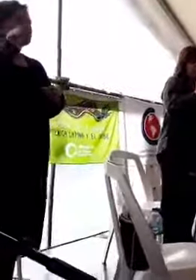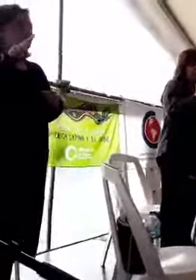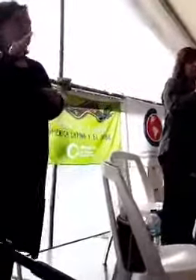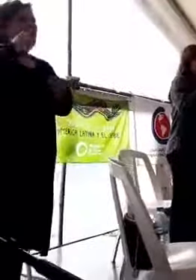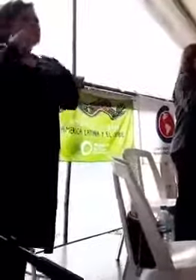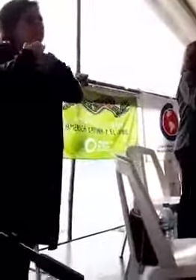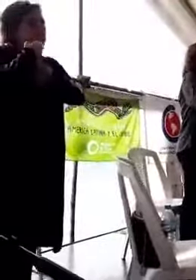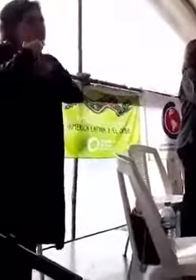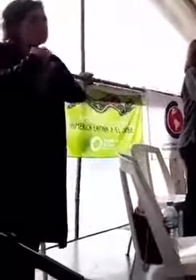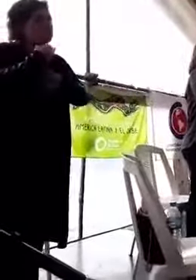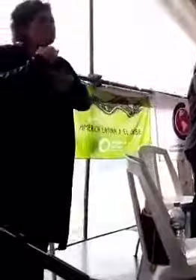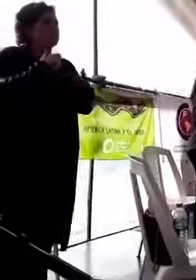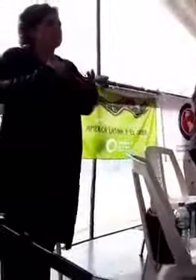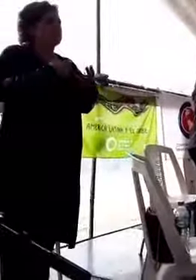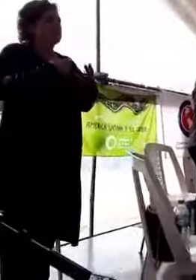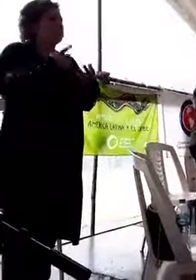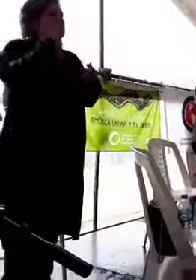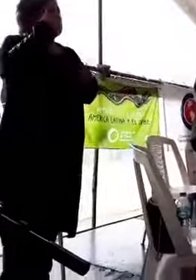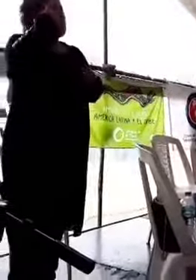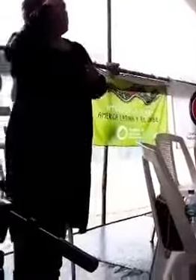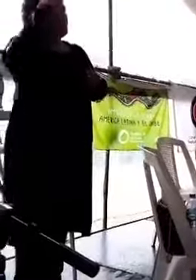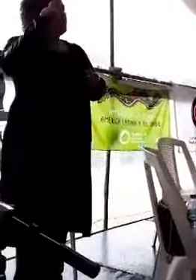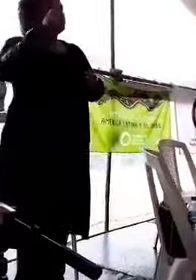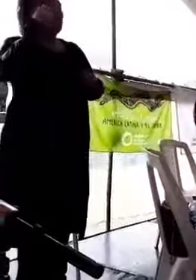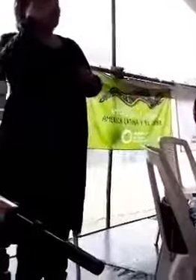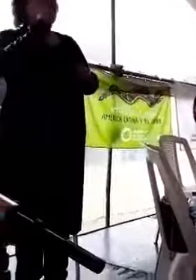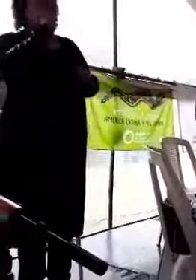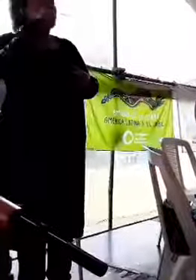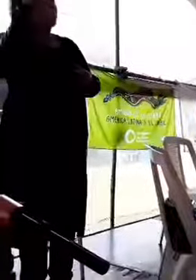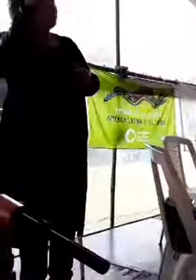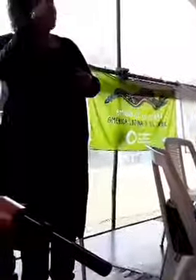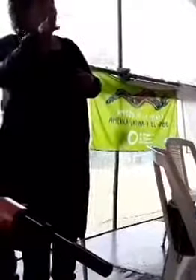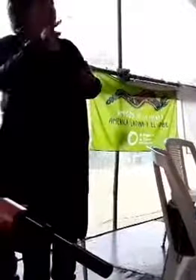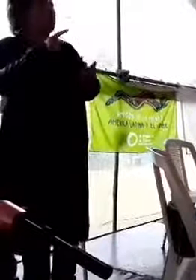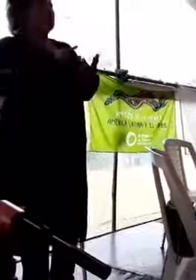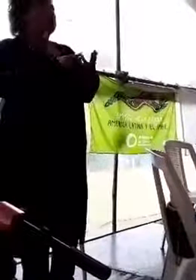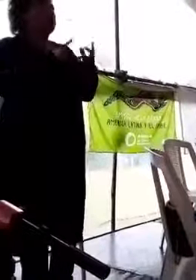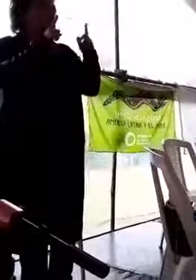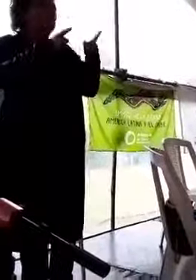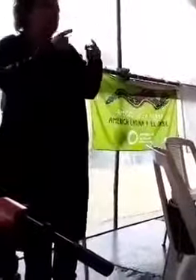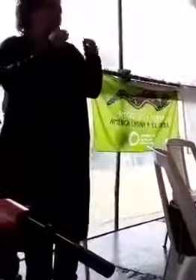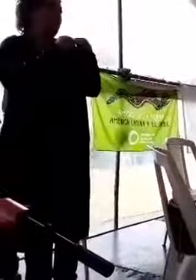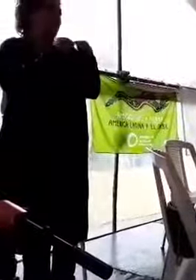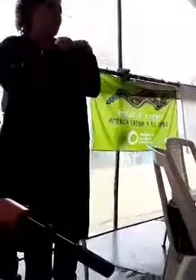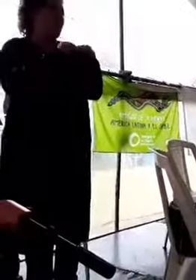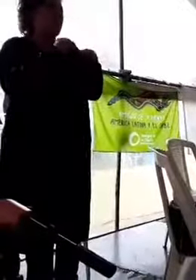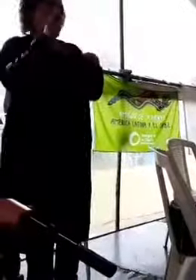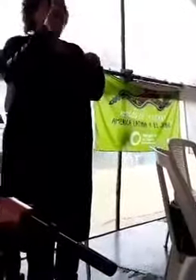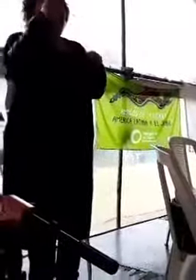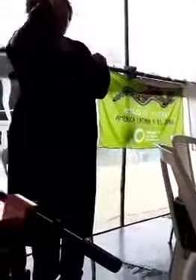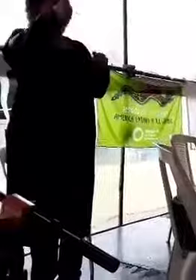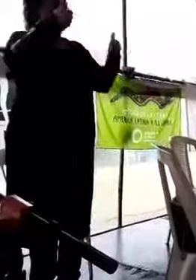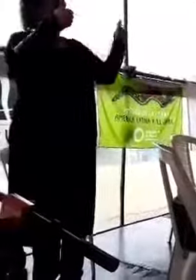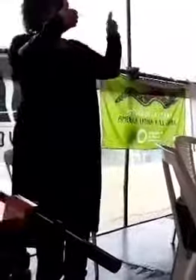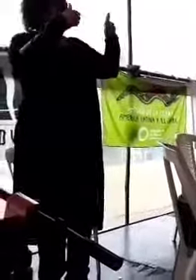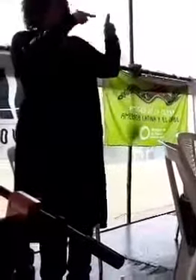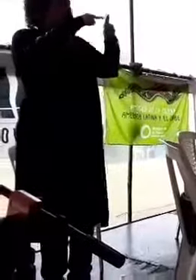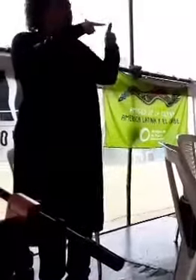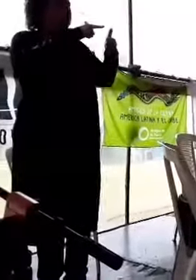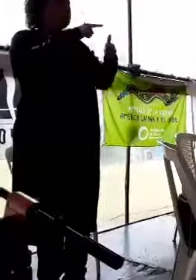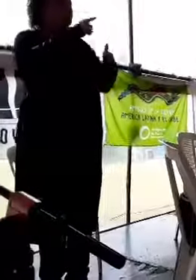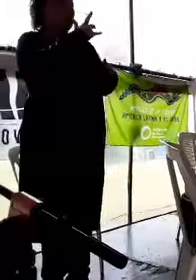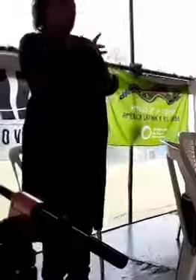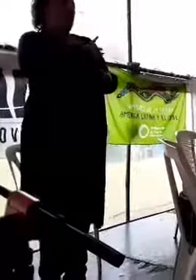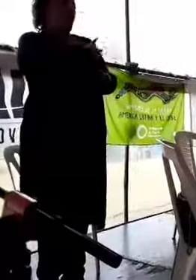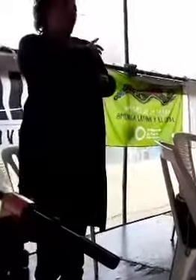ensinanças. Uma iniciativa de Fidel Castro, do comandante, companheiro Fidel Castro, e do companheiro Luiz